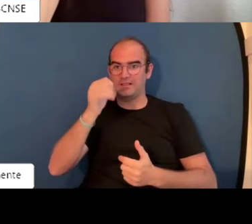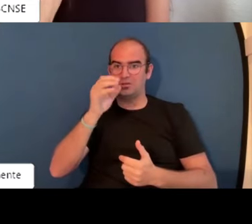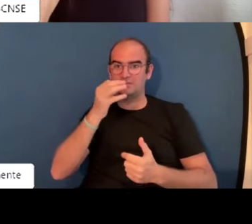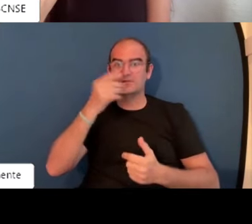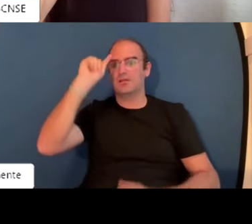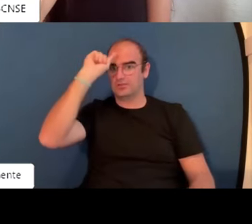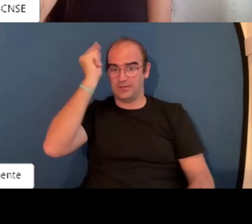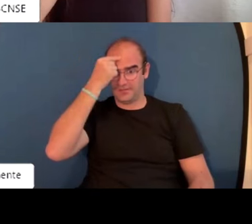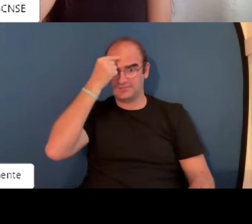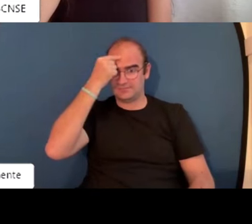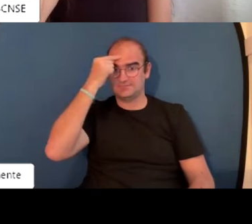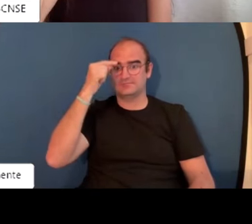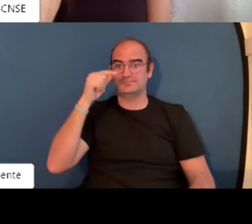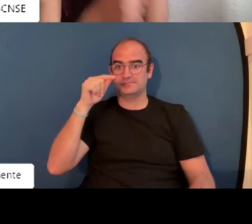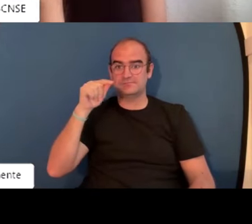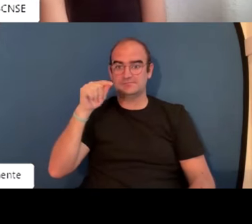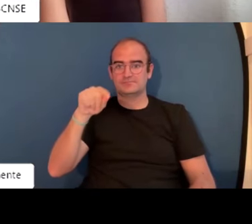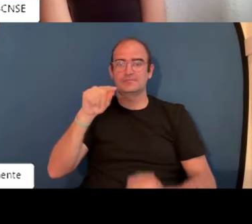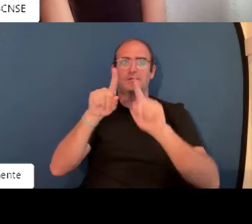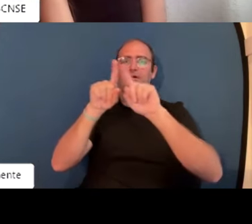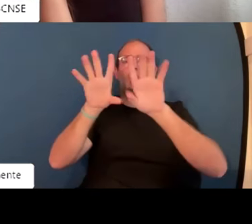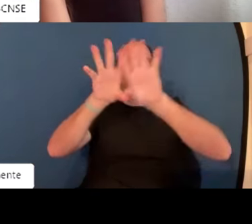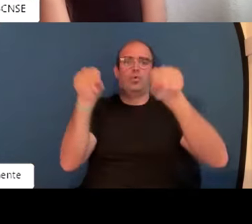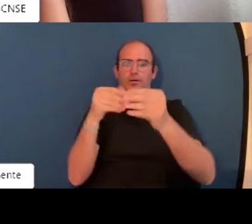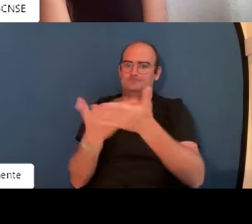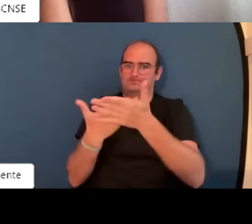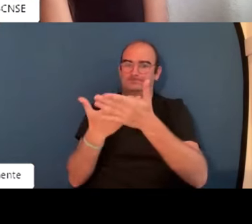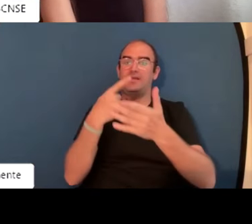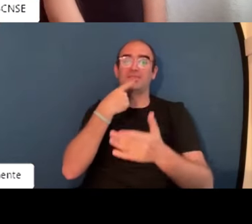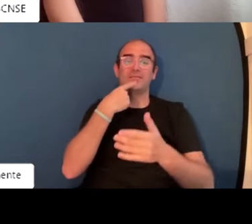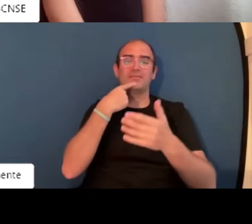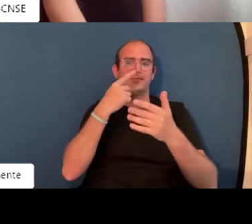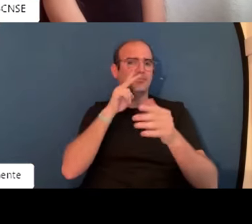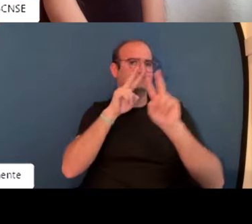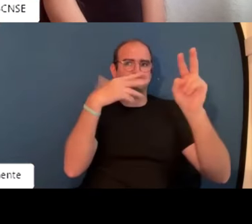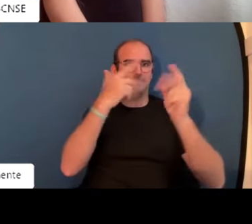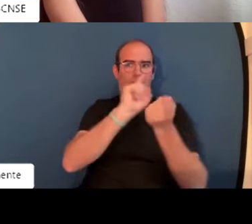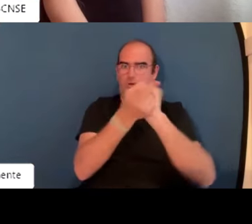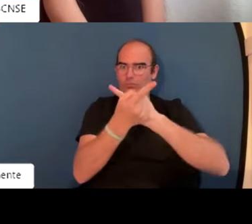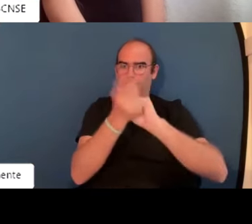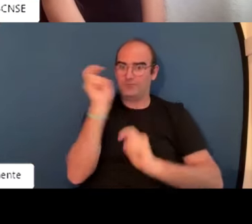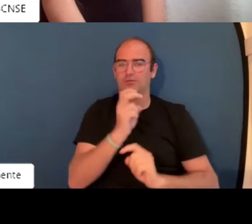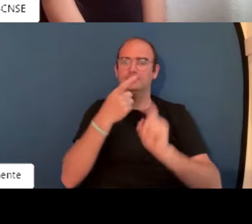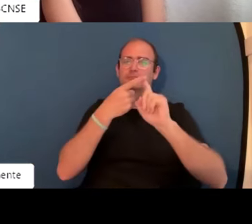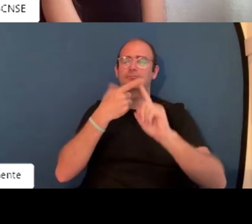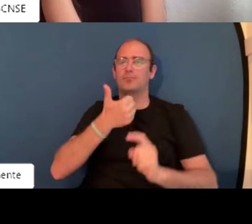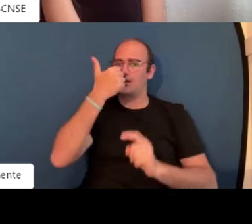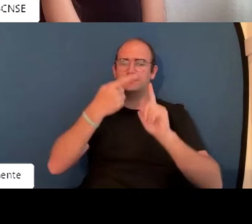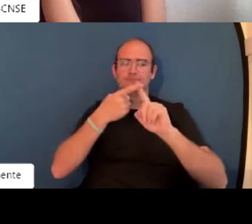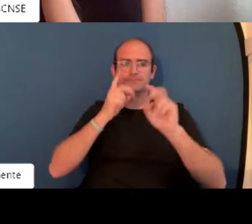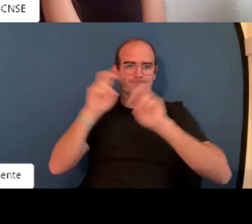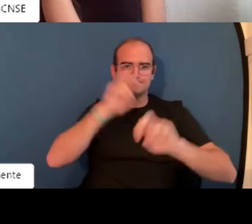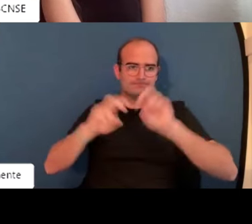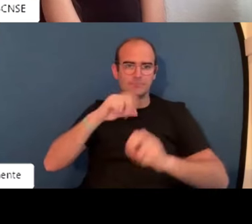2025 para hablar acerca de las habilidades. ¿Cuáles eran las 10 mejores habilidades? Y se veía